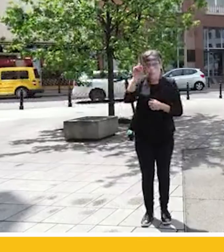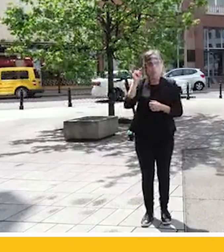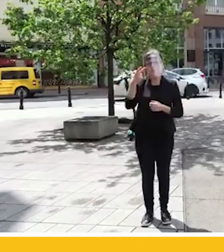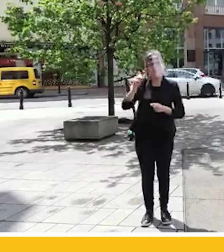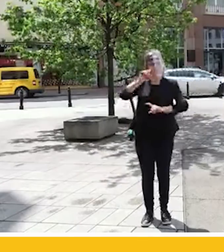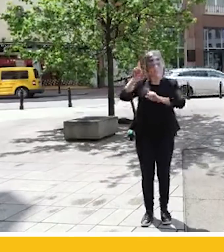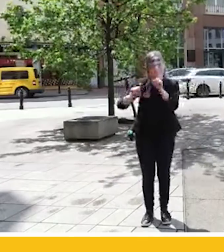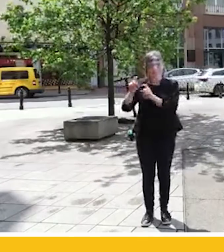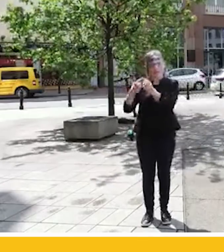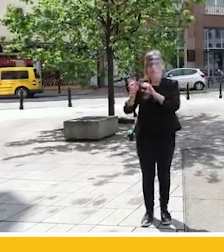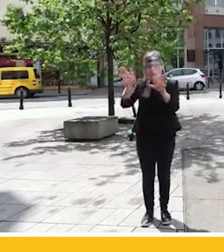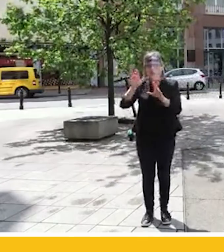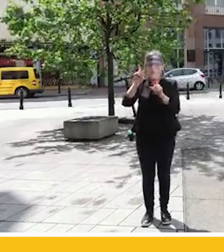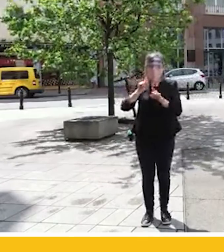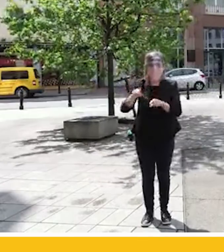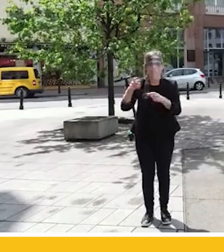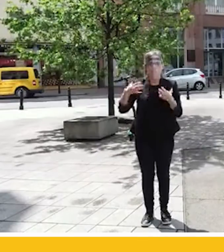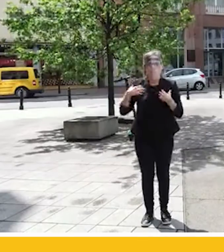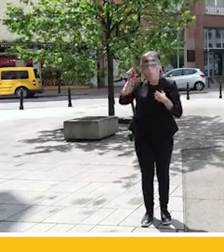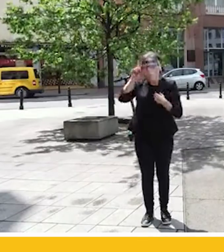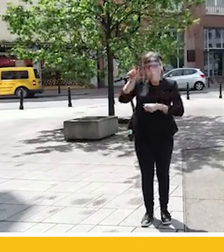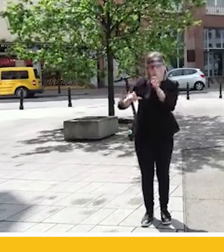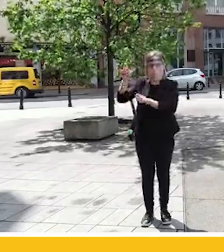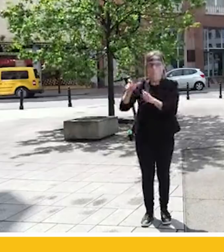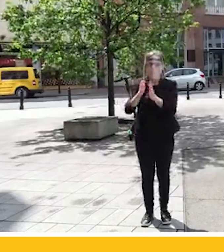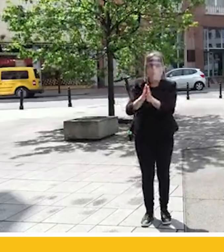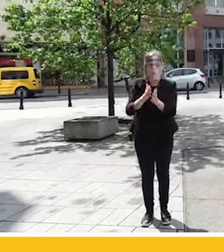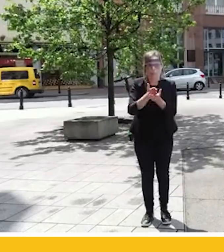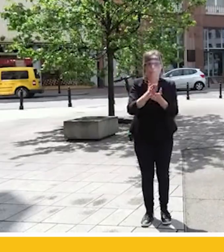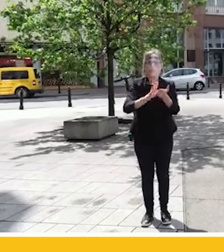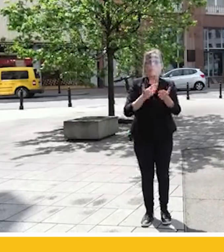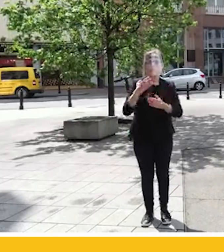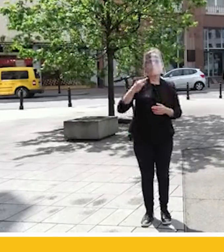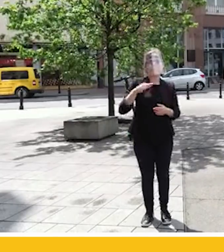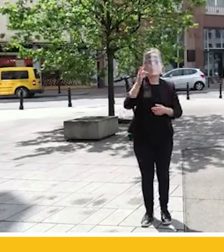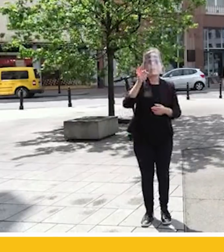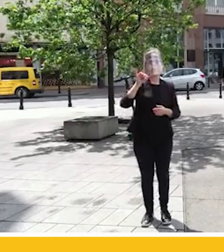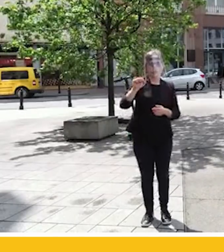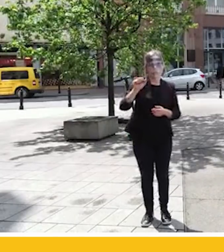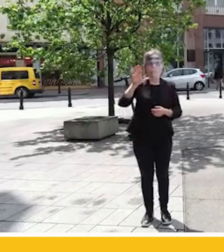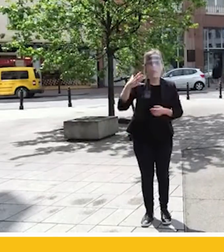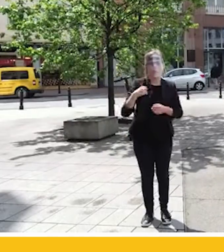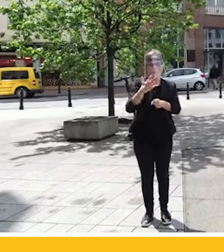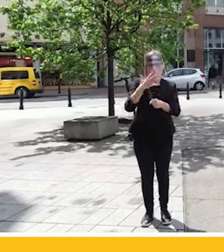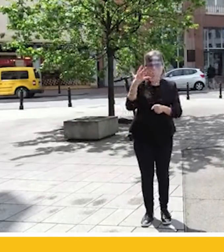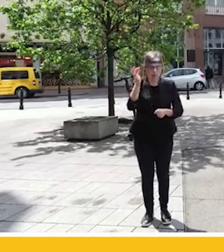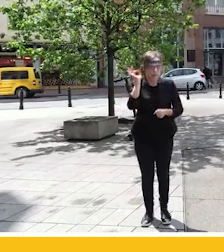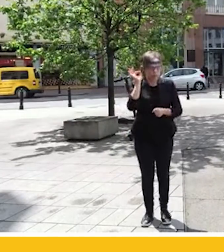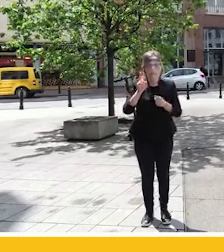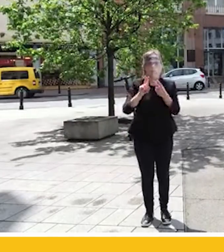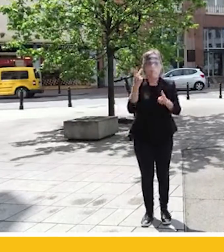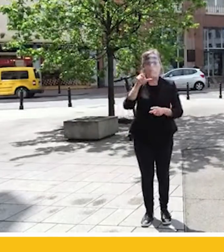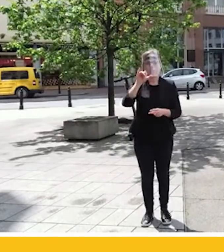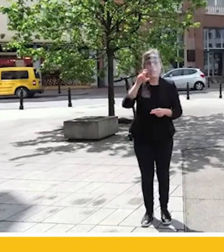piszą żywi ludzie, którzy proszą o pomoc. Tak jak pani Tosia. 55-letnia kobieta z